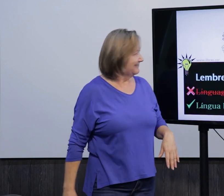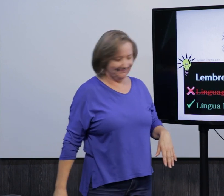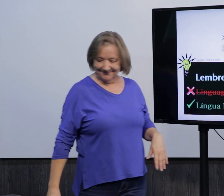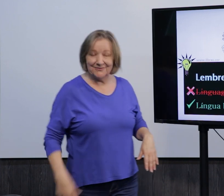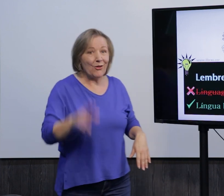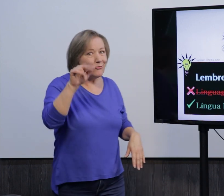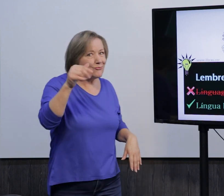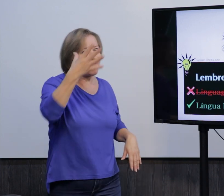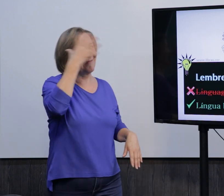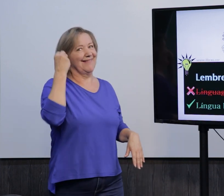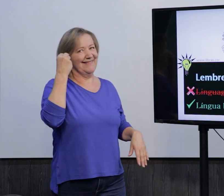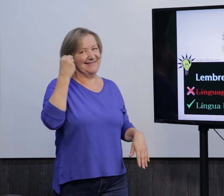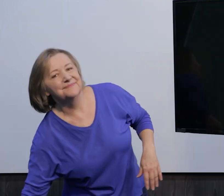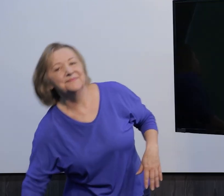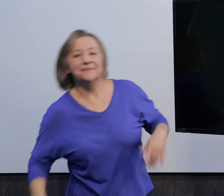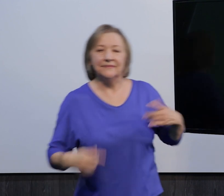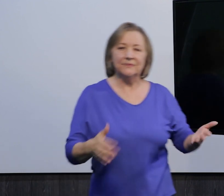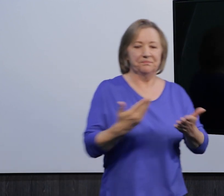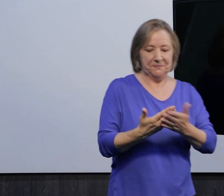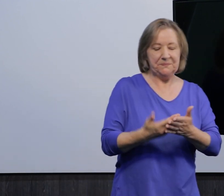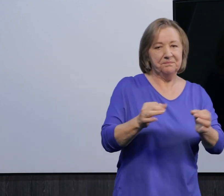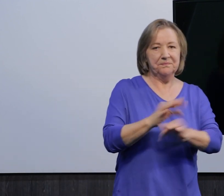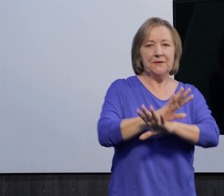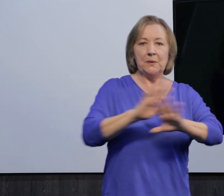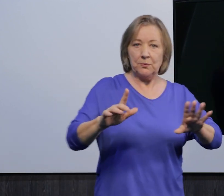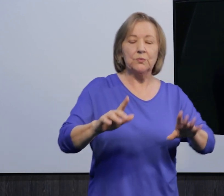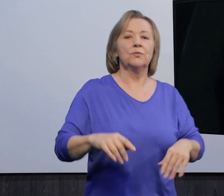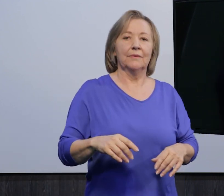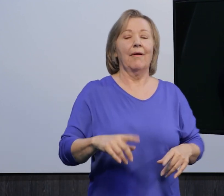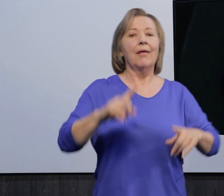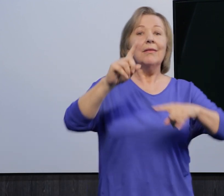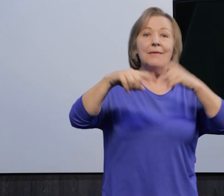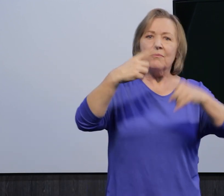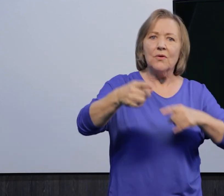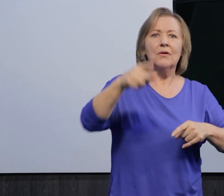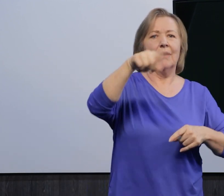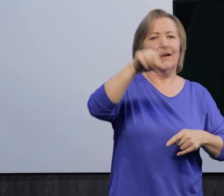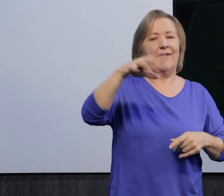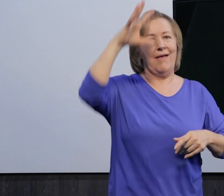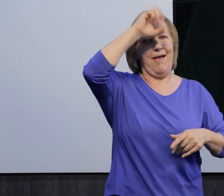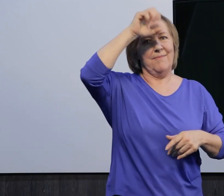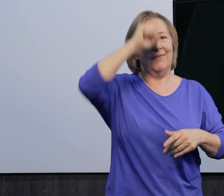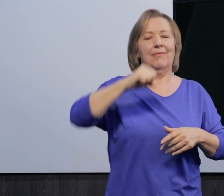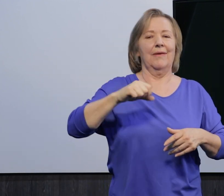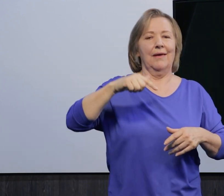Nunca se esqueçam disso. Então, a nossa aula de hoje seria isso. E na próxima aula, vocês vão aprender um pouco da